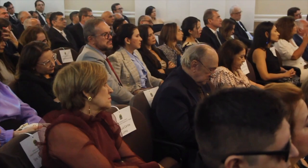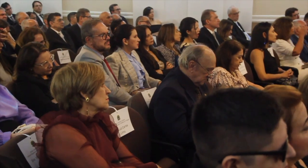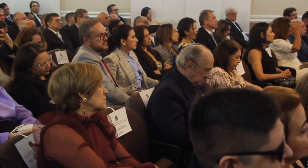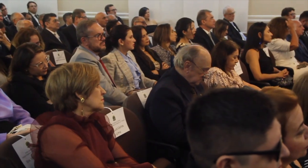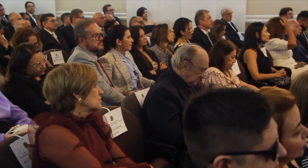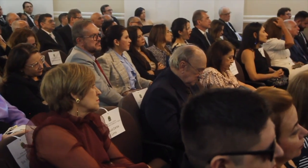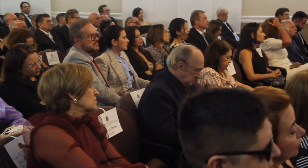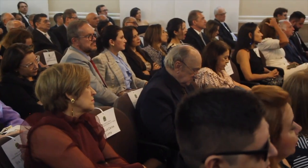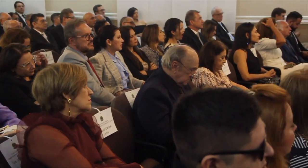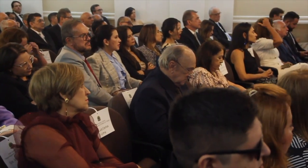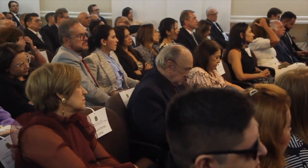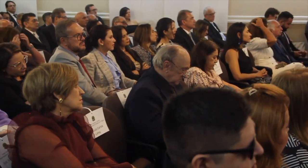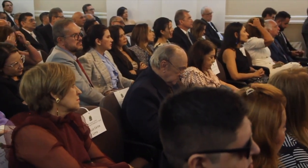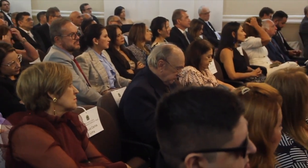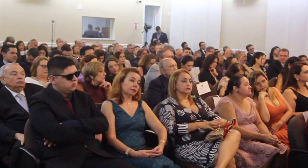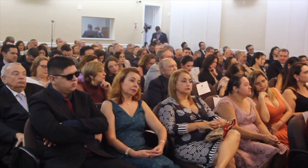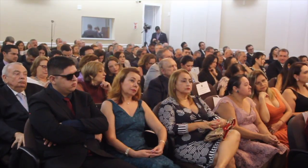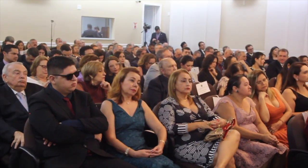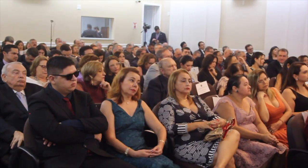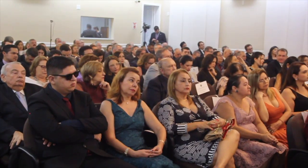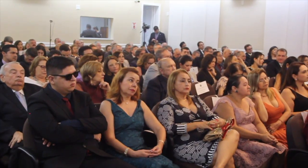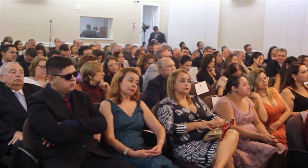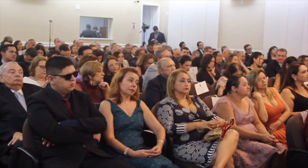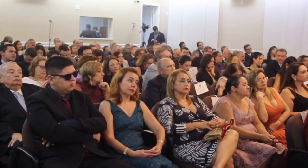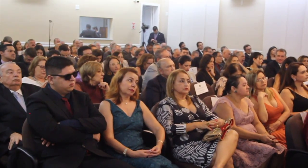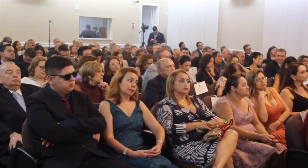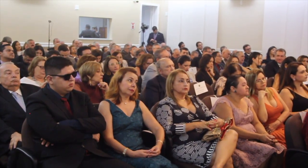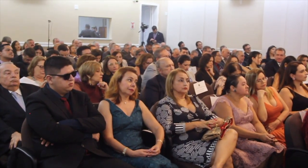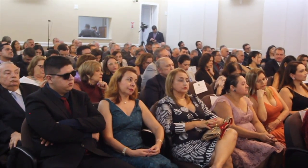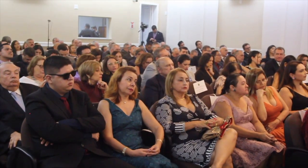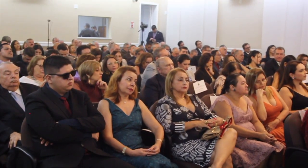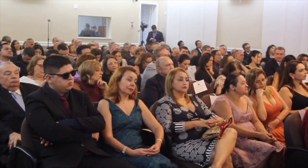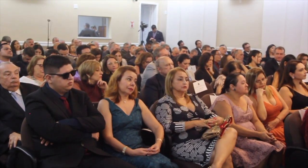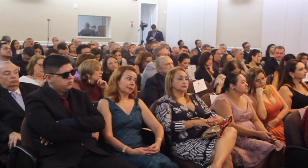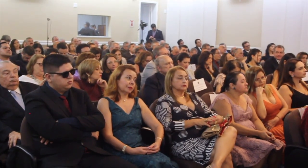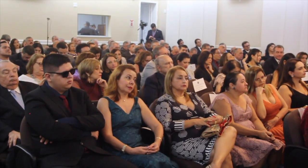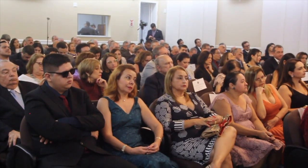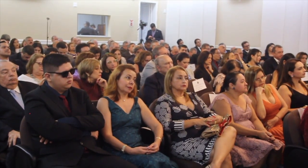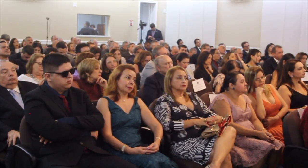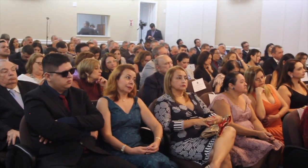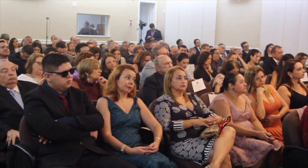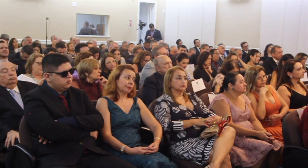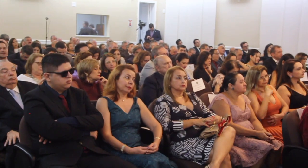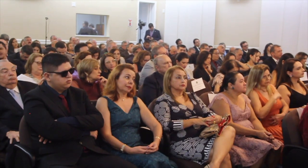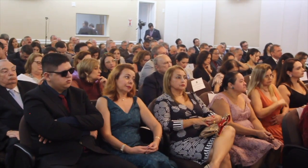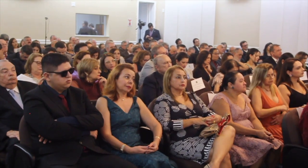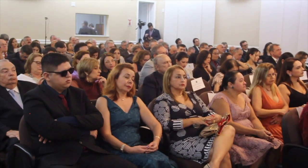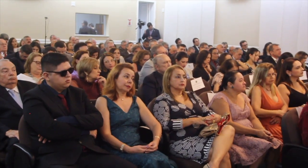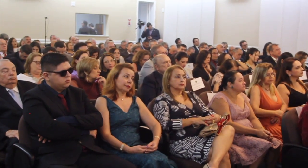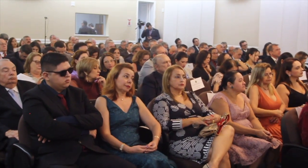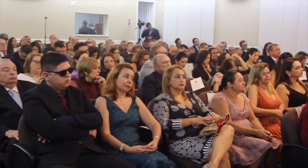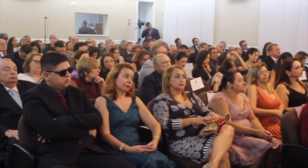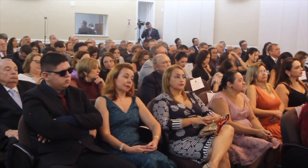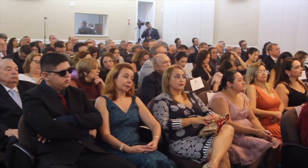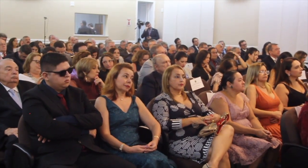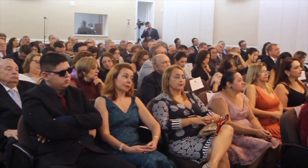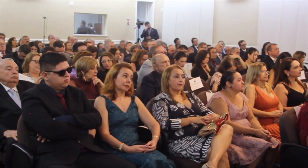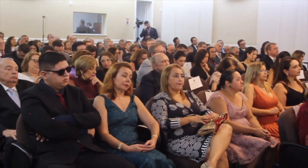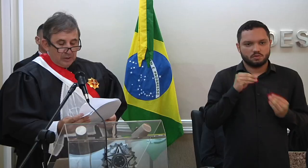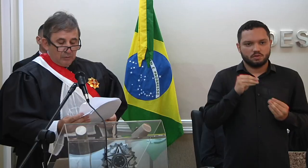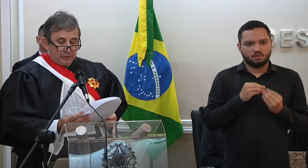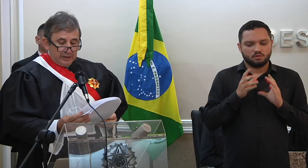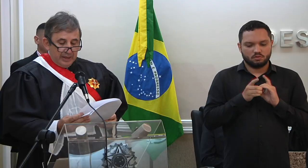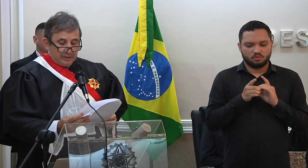resultando daí a necessidade de celeridade em nossas decisões, de presença diante do juridicionado e de espírito